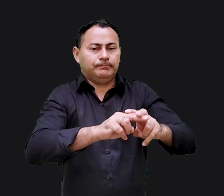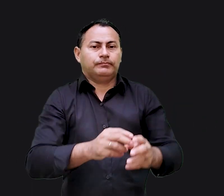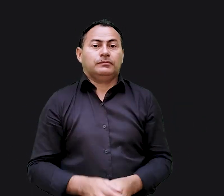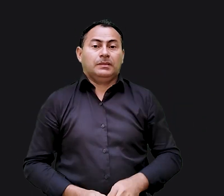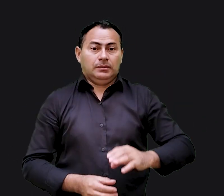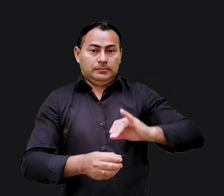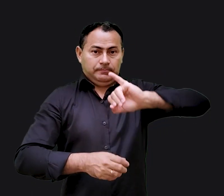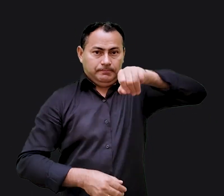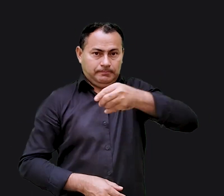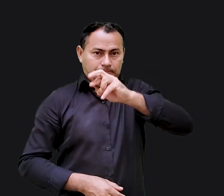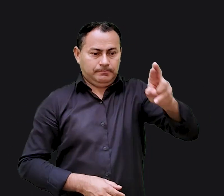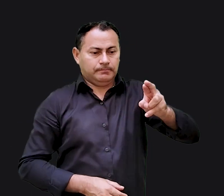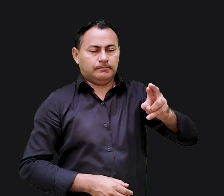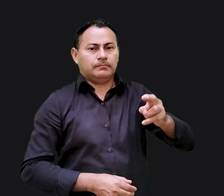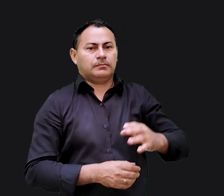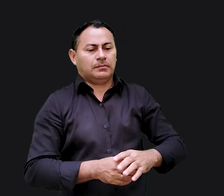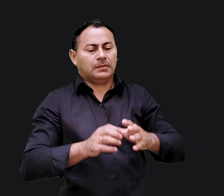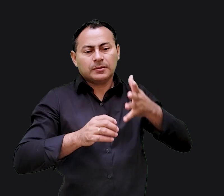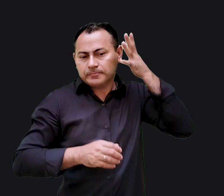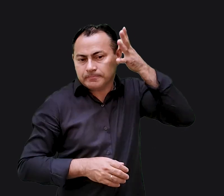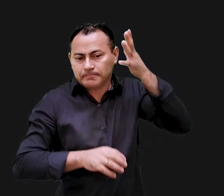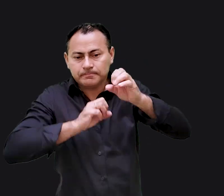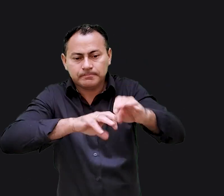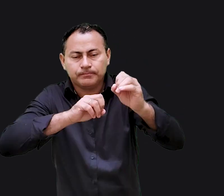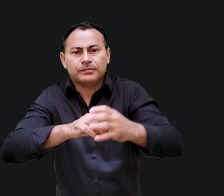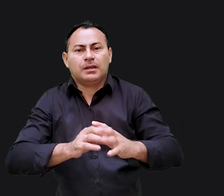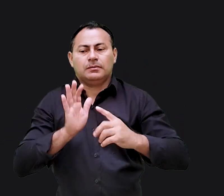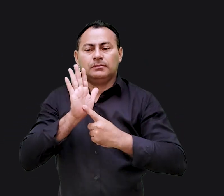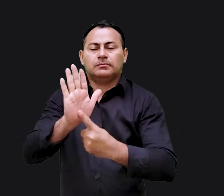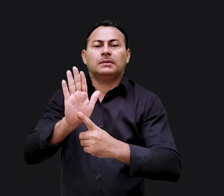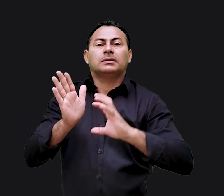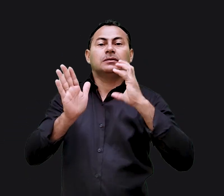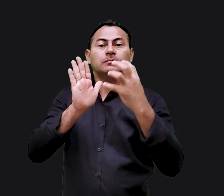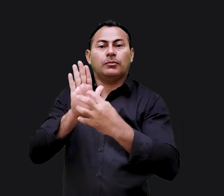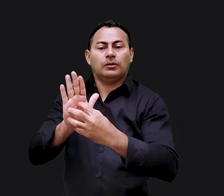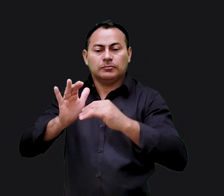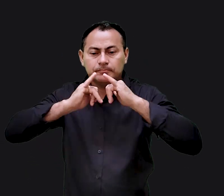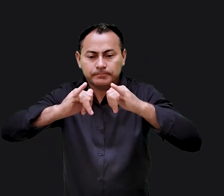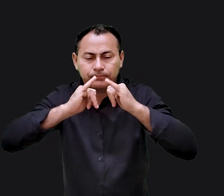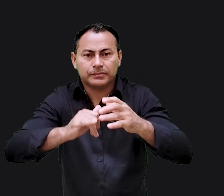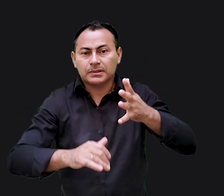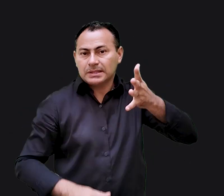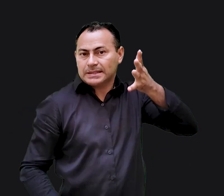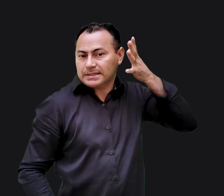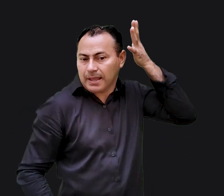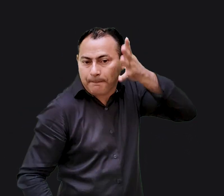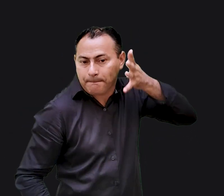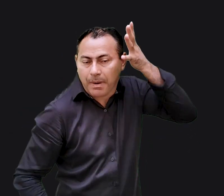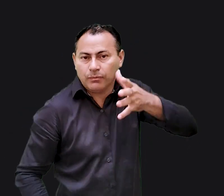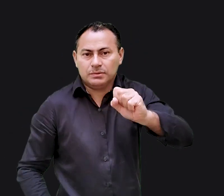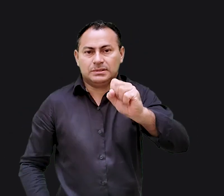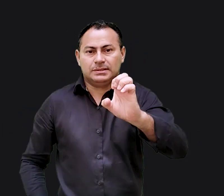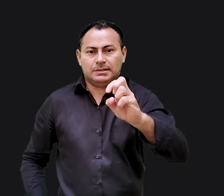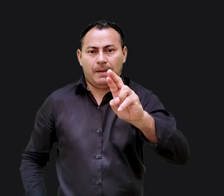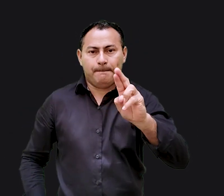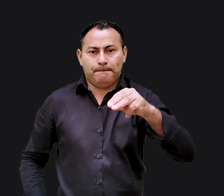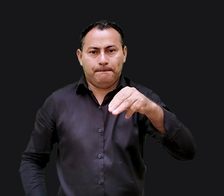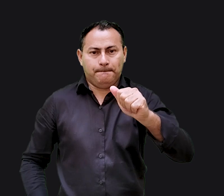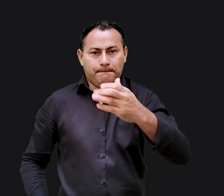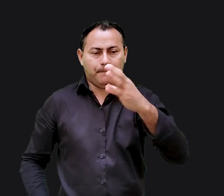Como eu já disse, Jeremias fazia pregações de representação simbólica. Ele pregou muito esse tipo de sermão. Podemos chamar um